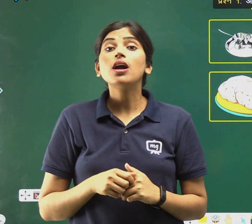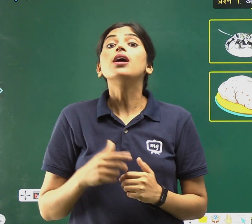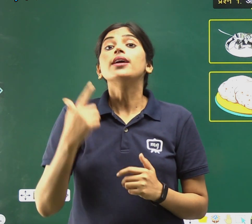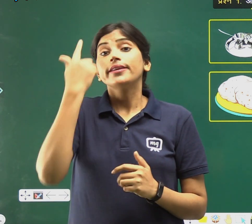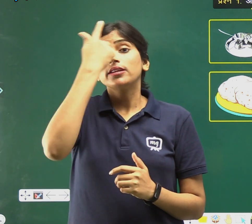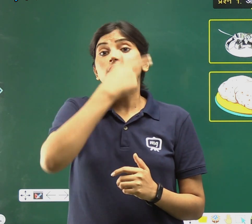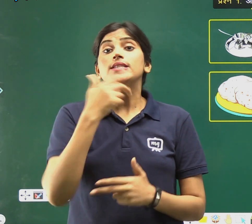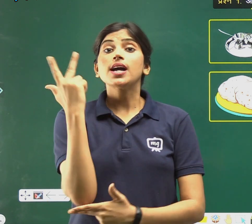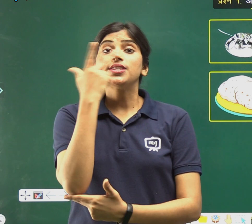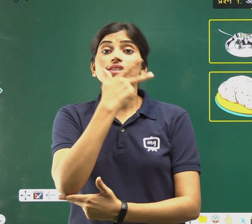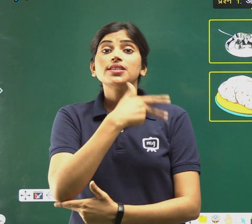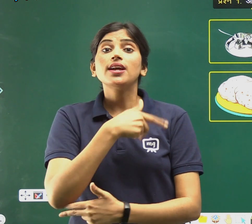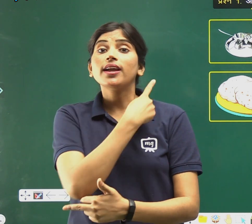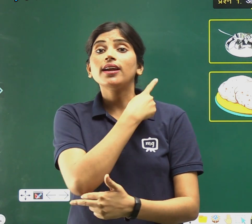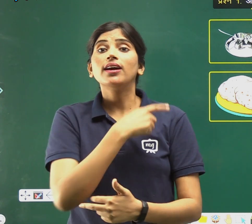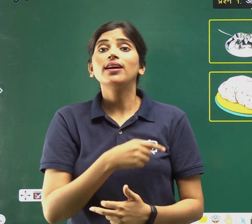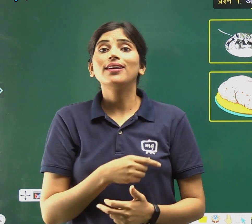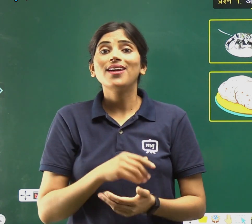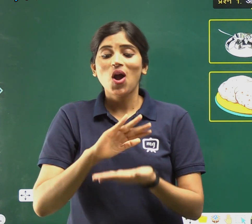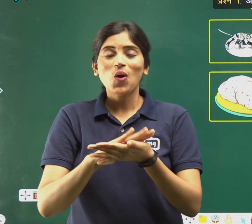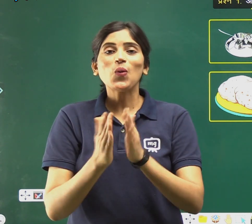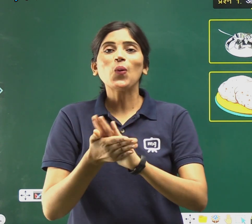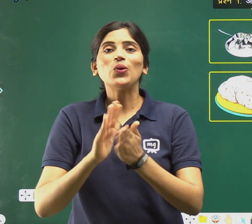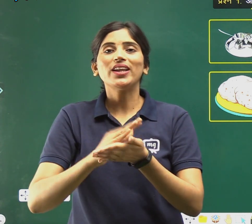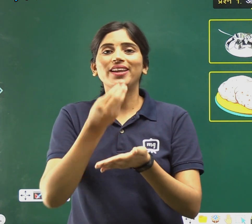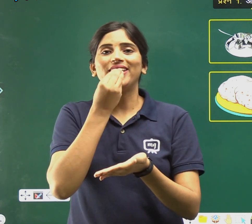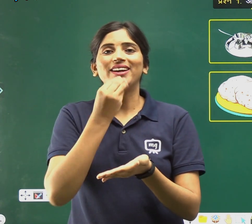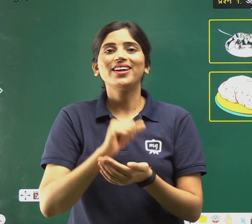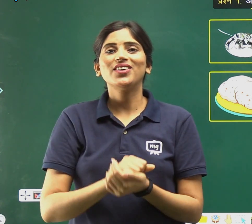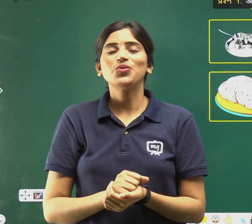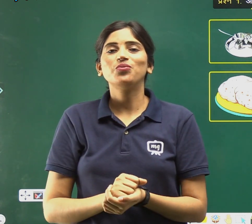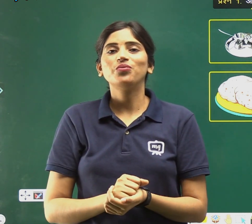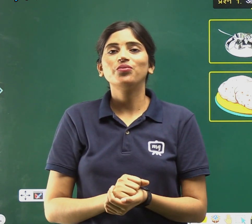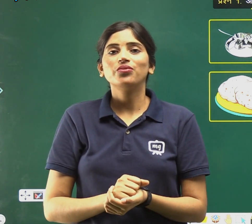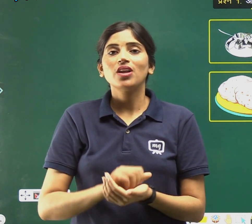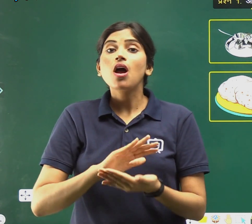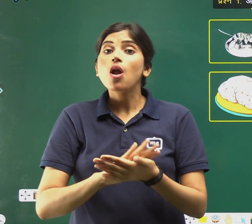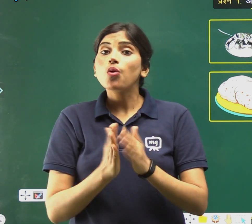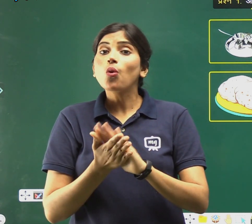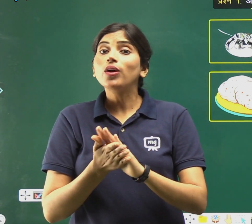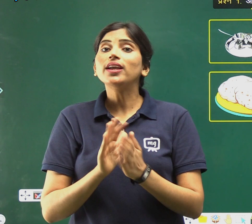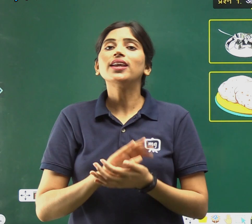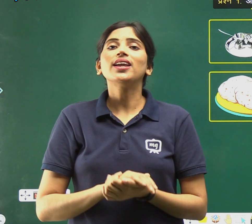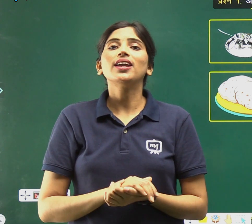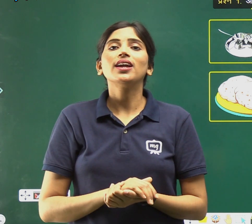चित्र है ये? रोटी, रोटी के